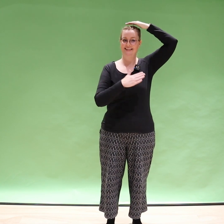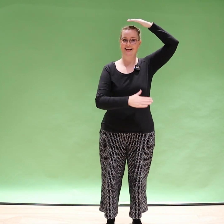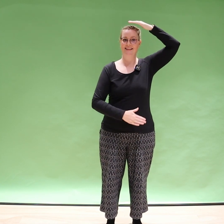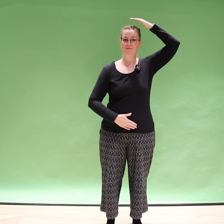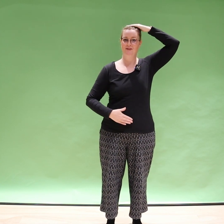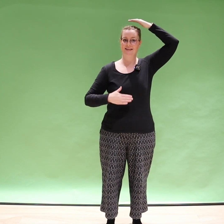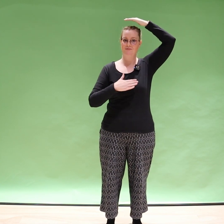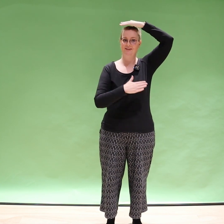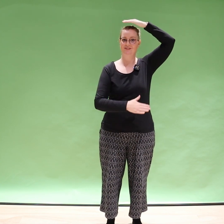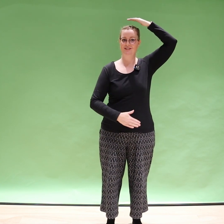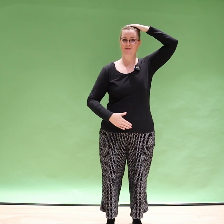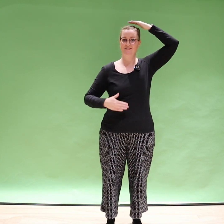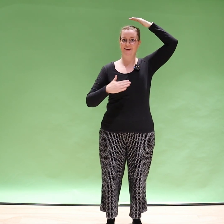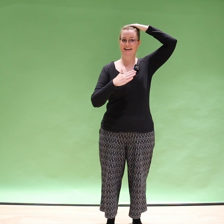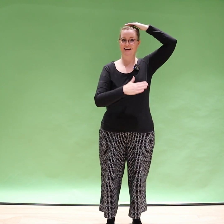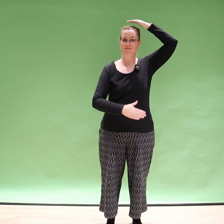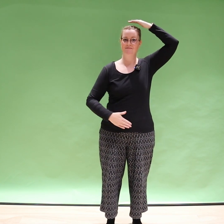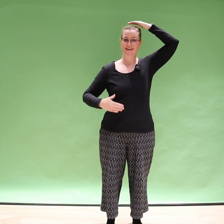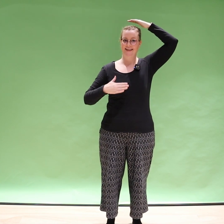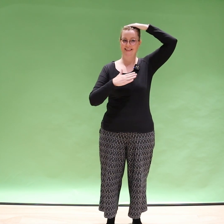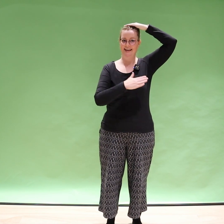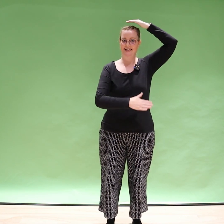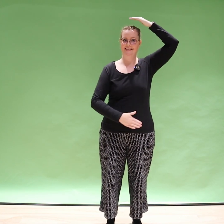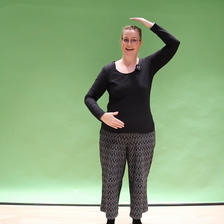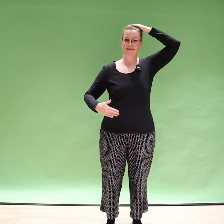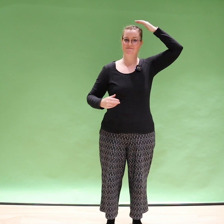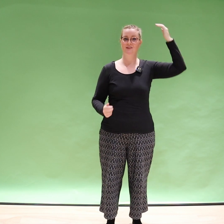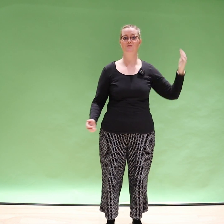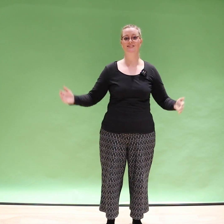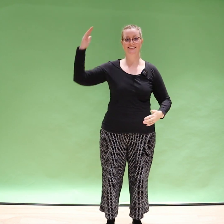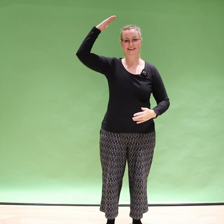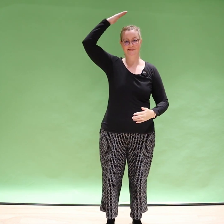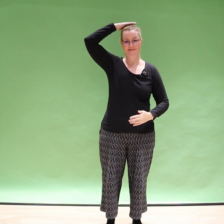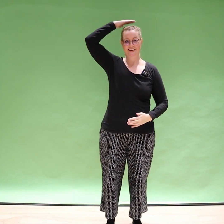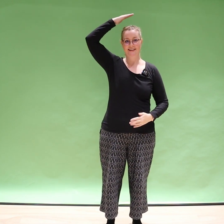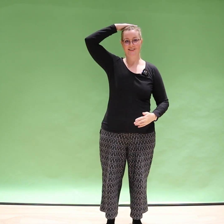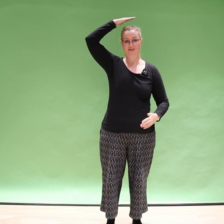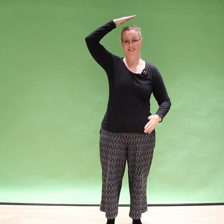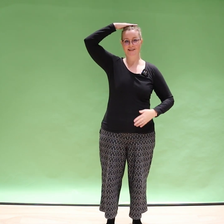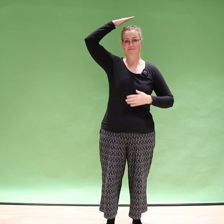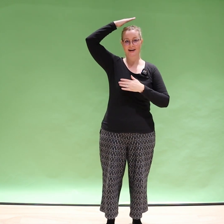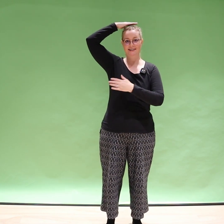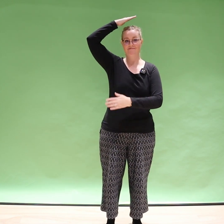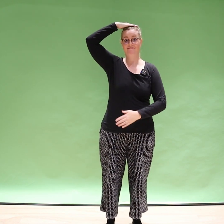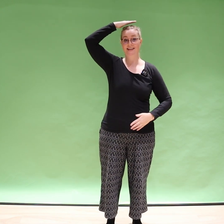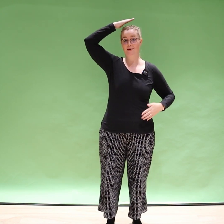että tältä puolelta mun on tosi paljon vaikeampi tehdä tämä, kun sitten taas toistepäin tämä